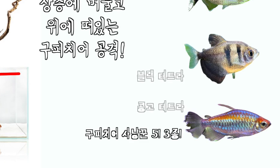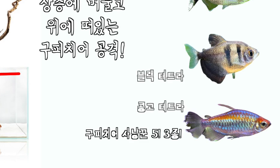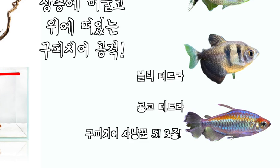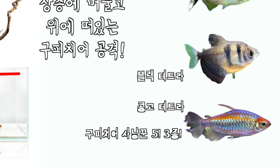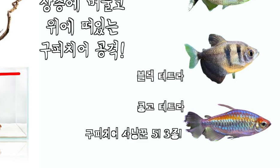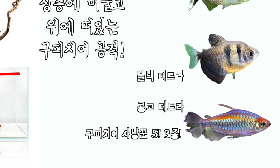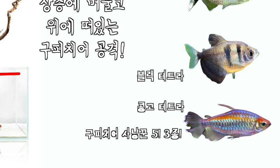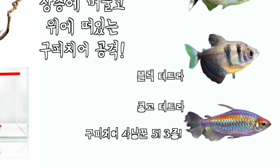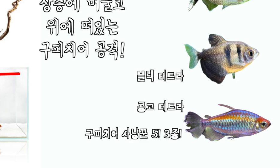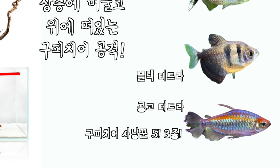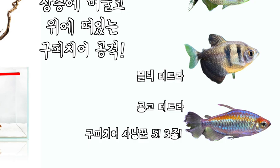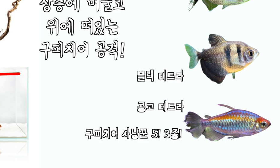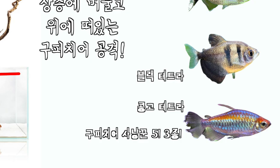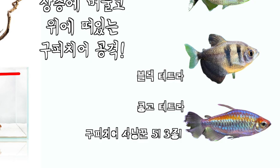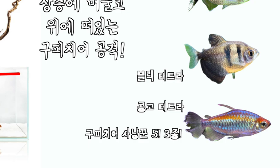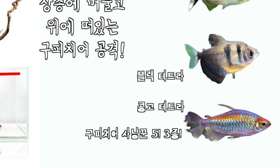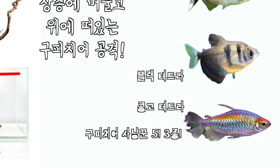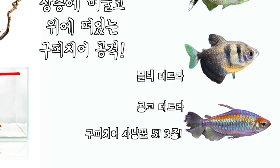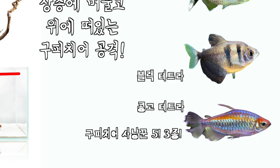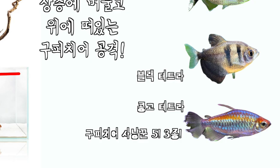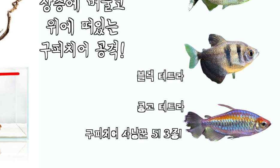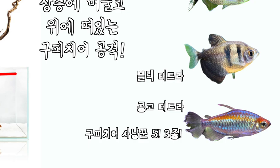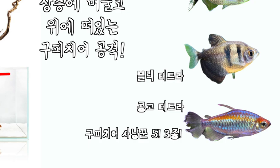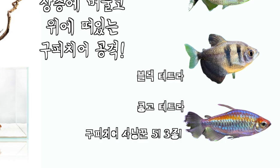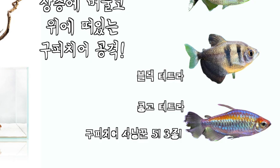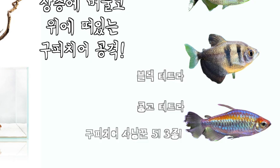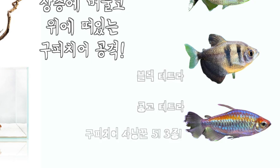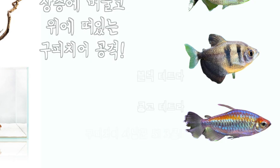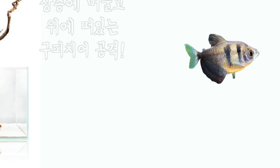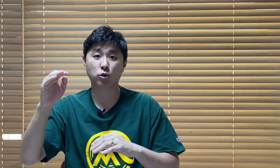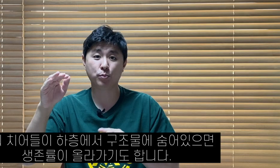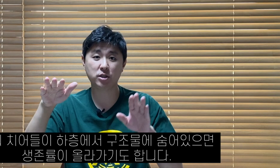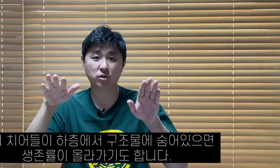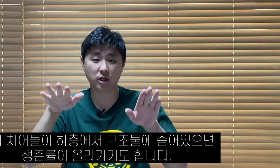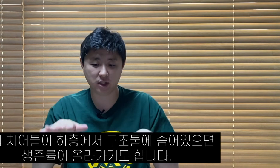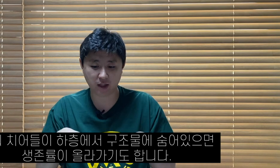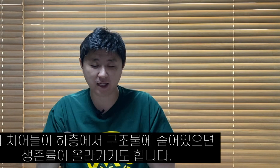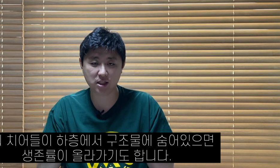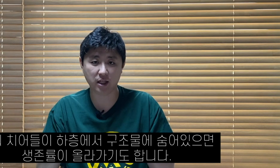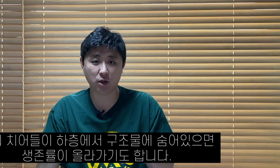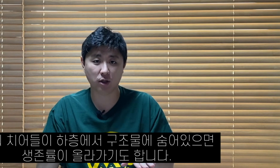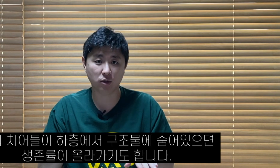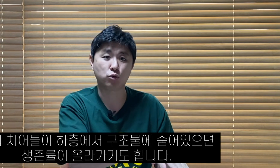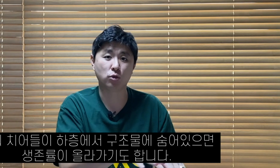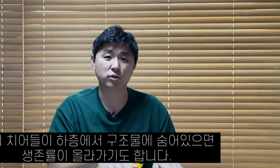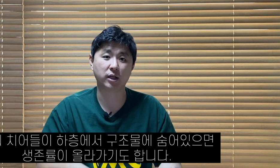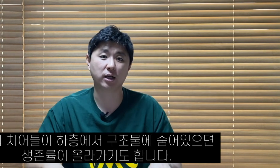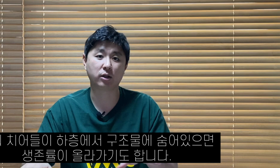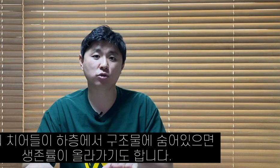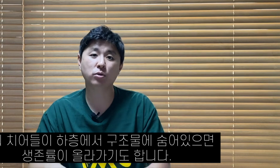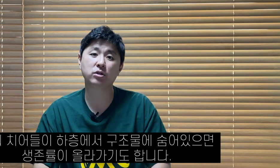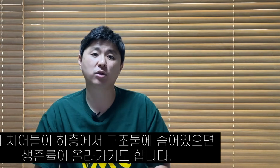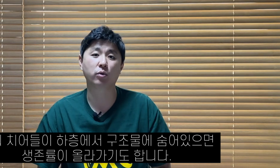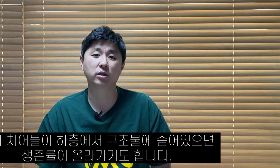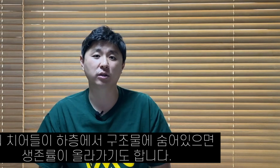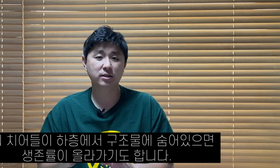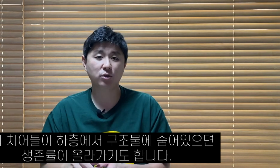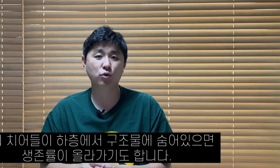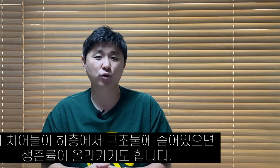블랙테트라, 콩고테트라 그 친구들이고요. 중상층에 머물기 때문에 구피 치어들이 이렇게 하층에 내려와서 구조물 사이에 이렇게 숨어있을 경우에는 생존률이